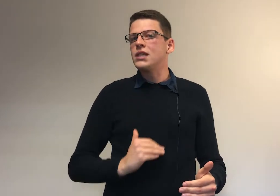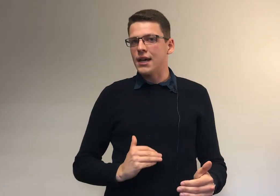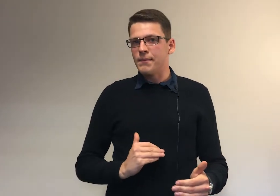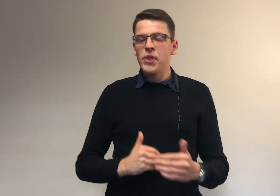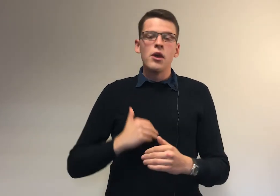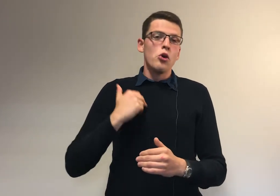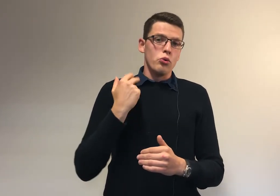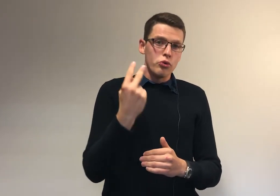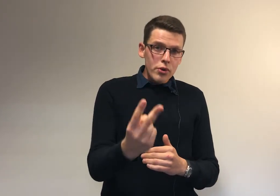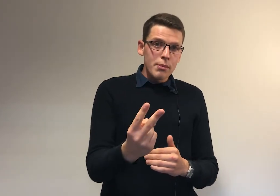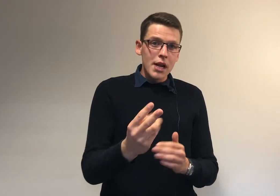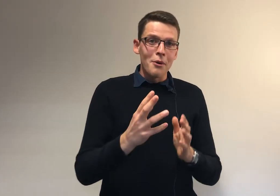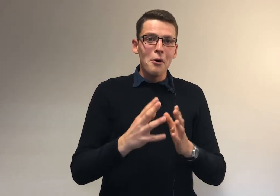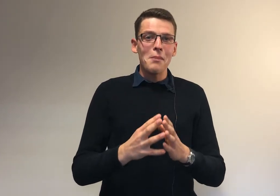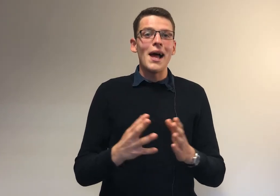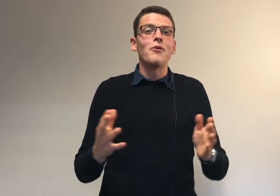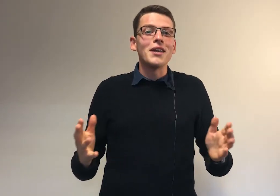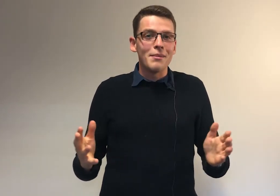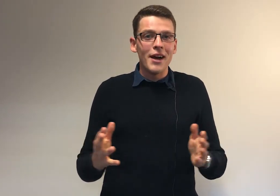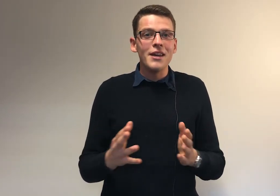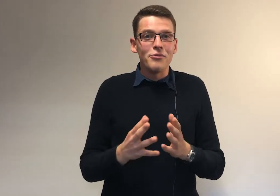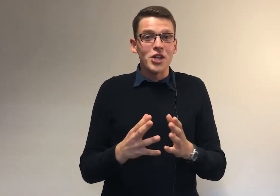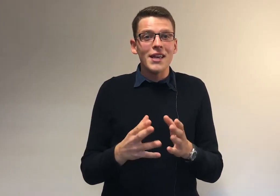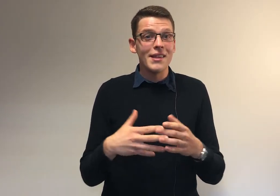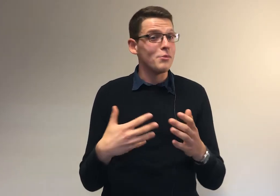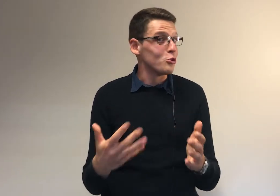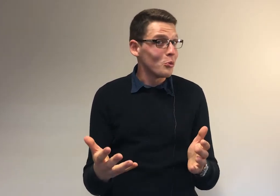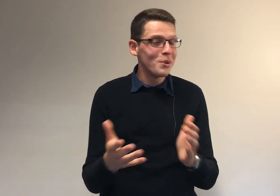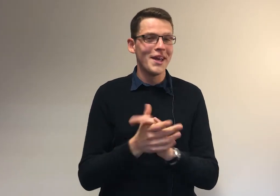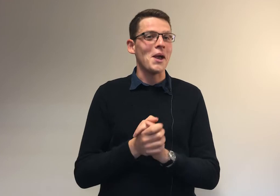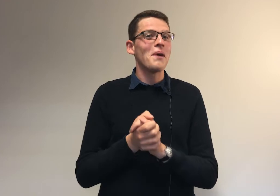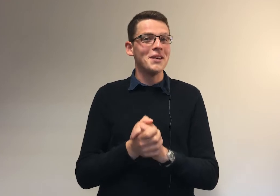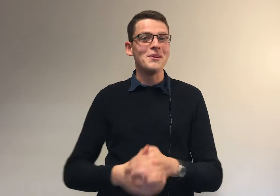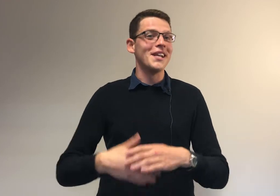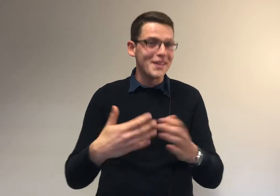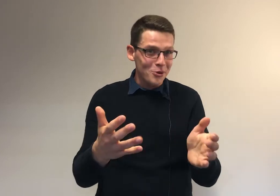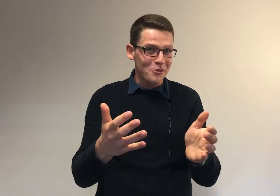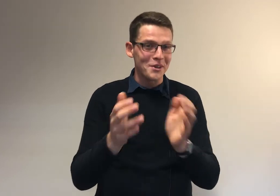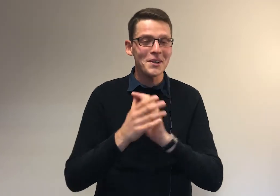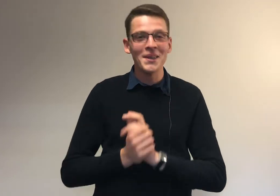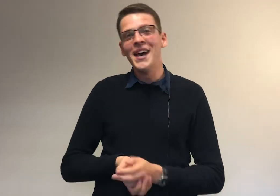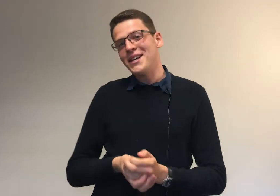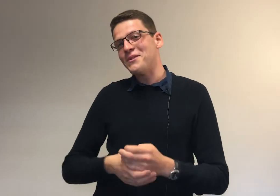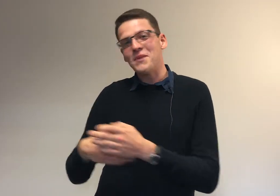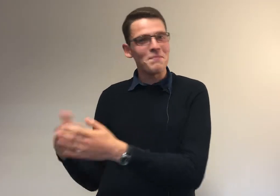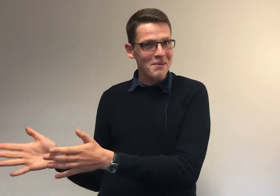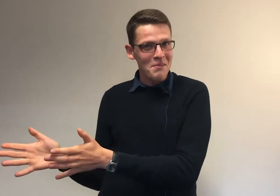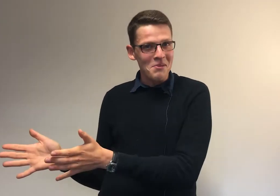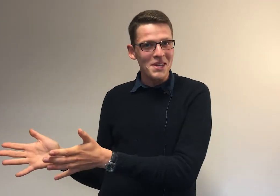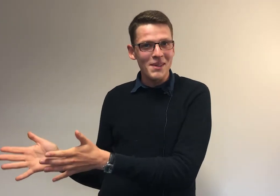tiré. Deuxième élément, en examen, il faut gérer ses émotions, et en particulier les émotions fortes, qui ne sont peut-être pas les mêmes qu'un Walibi,